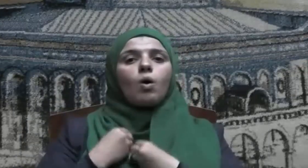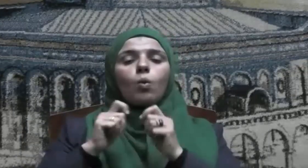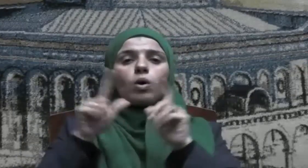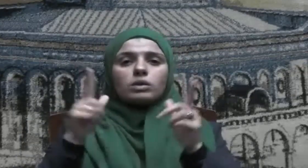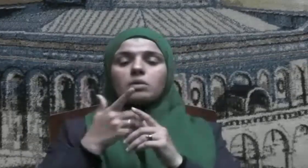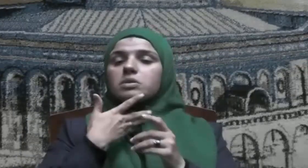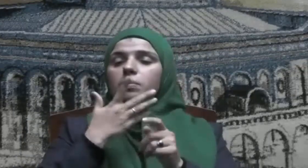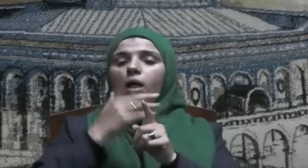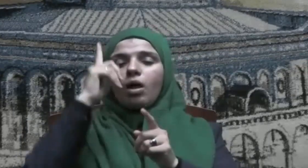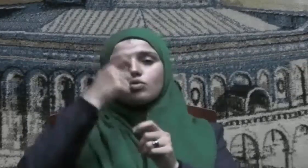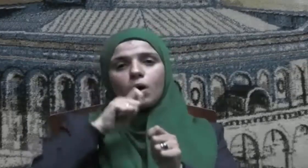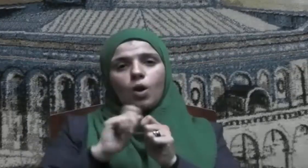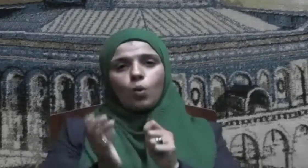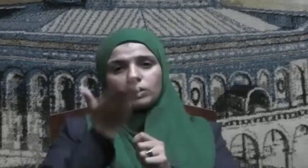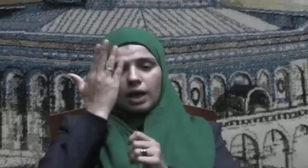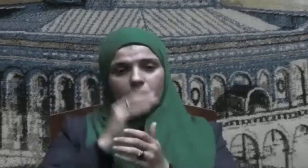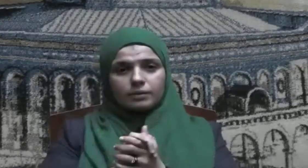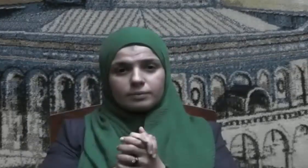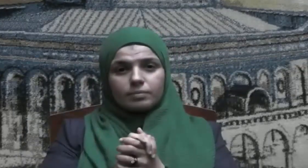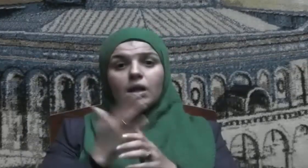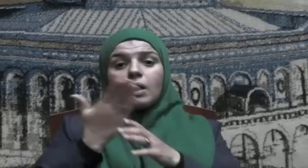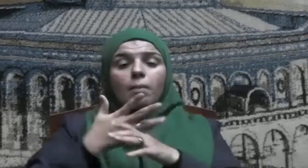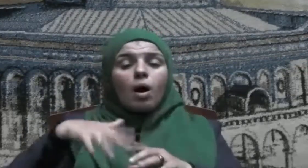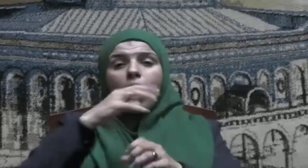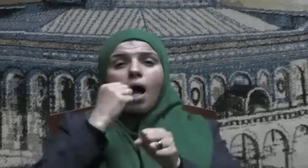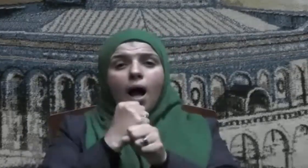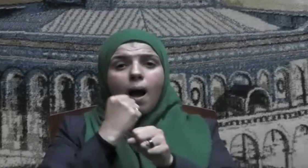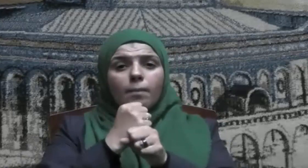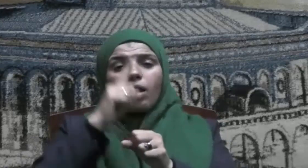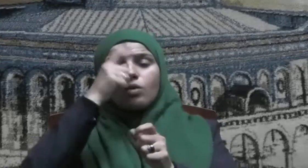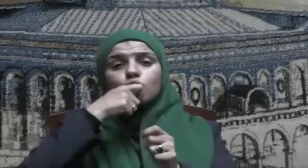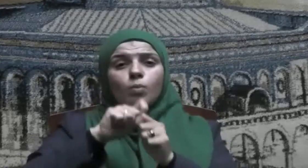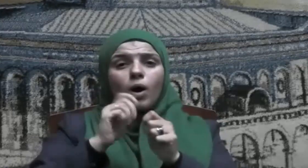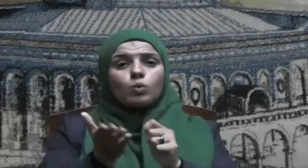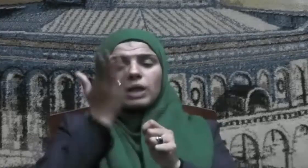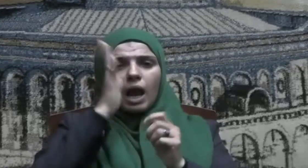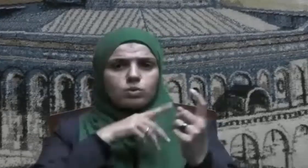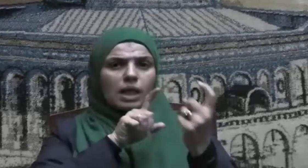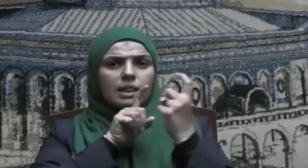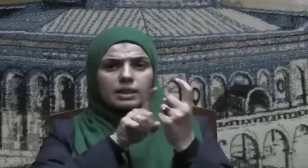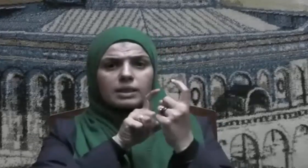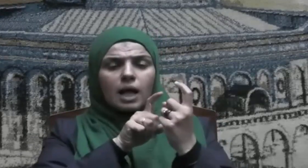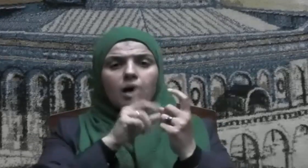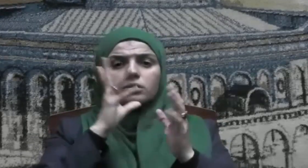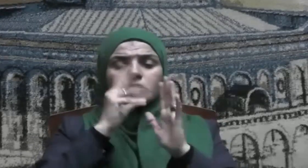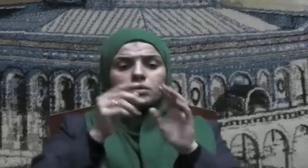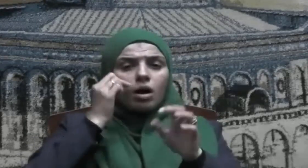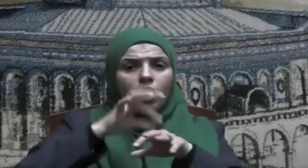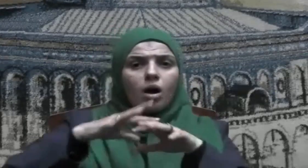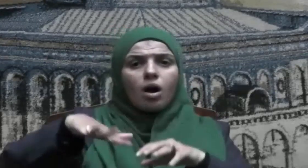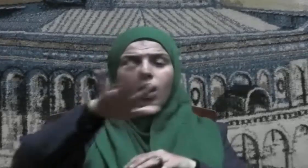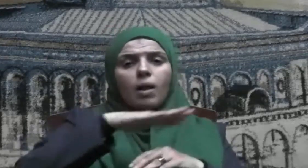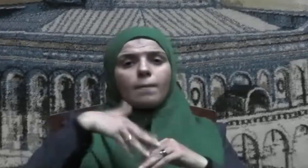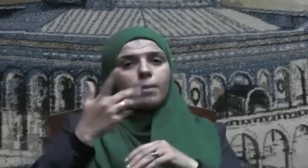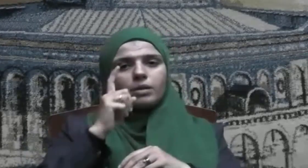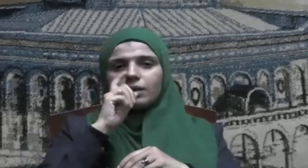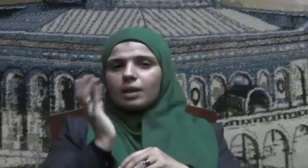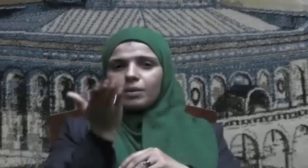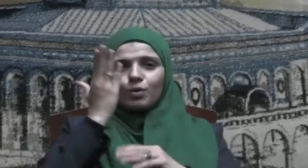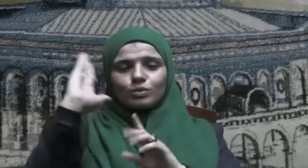تعالى يمتنى الله عز وجل بها على أحب خلقه إليه بعد النبيين والصدقين يقول